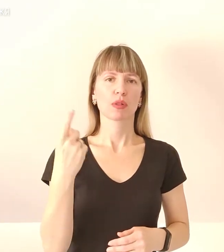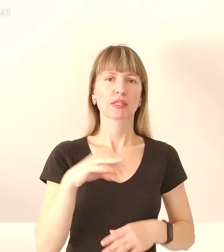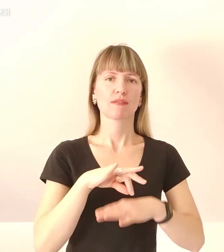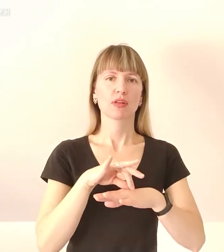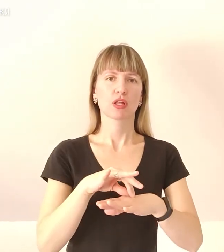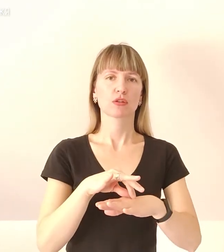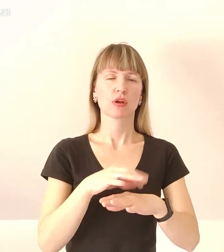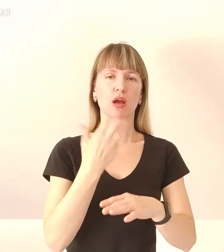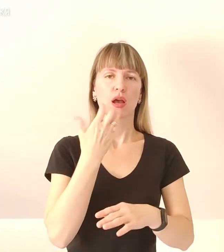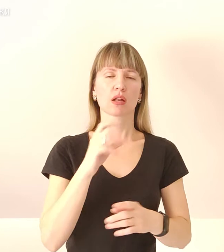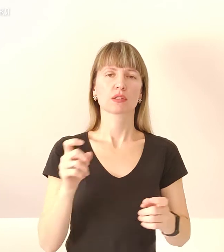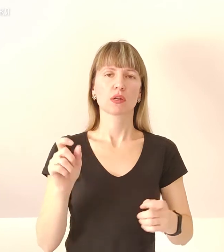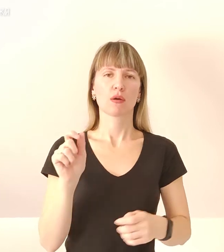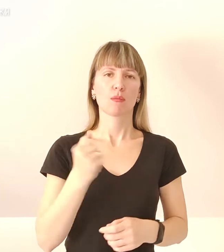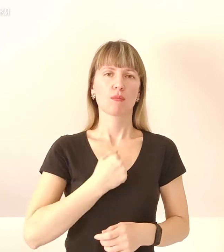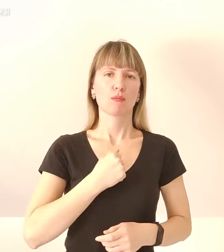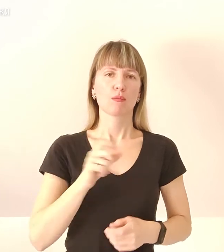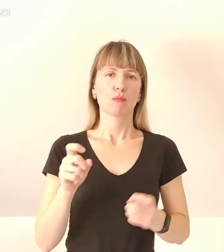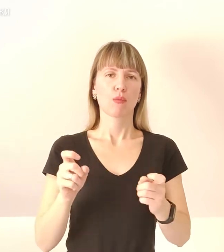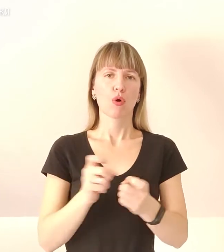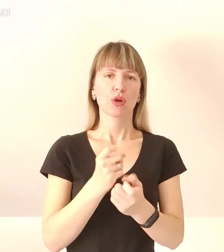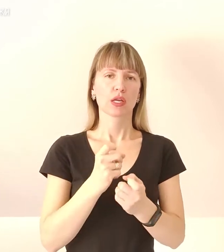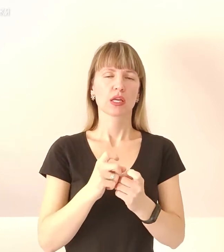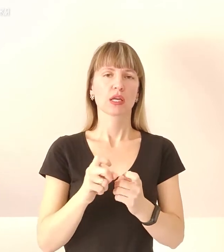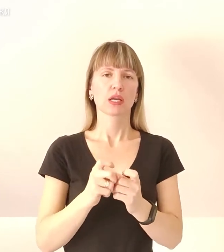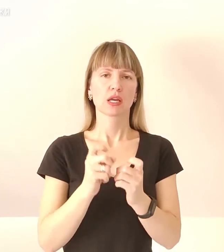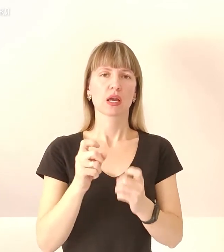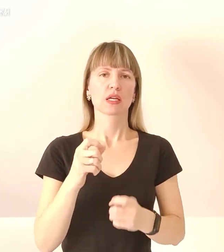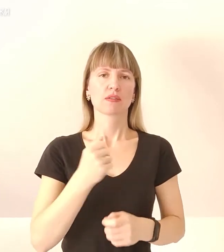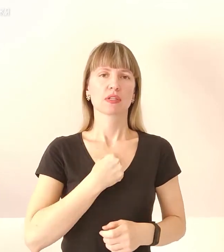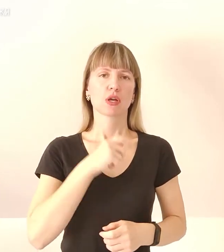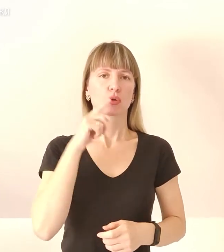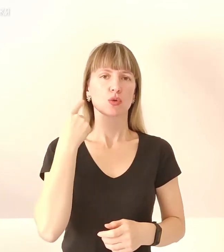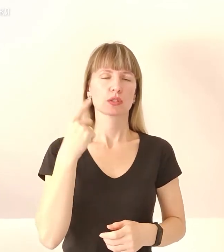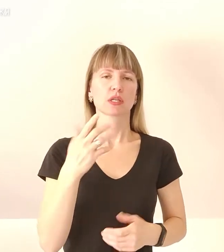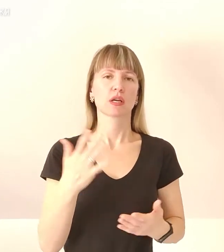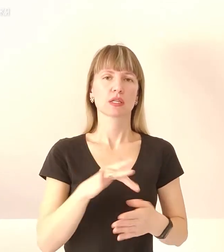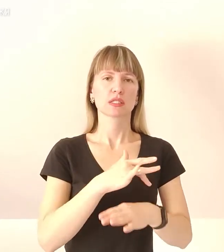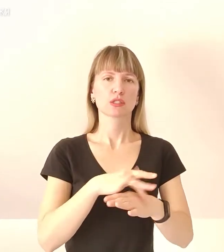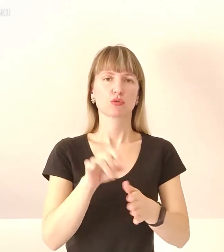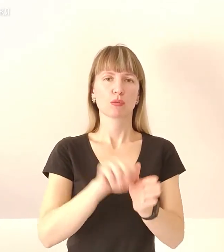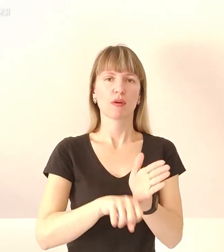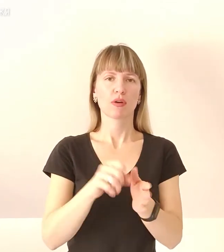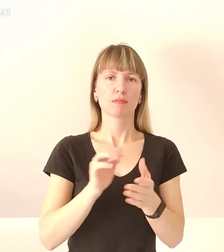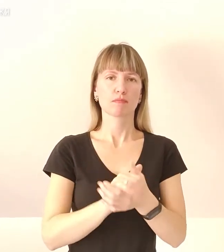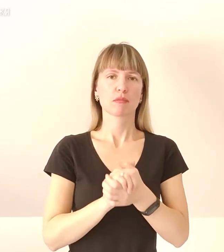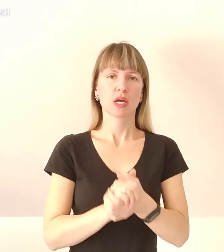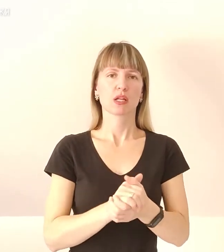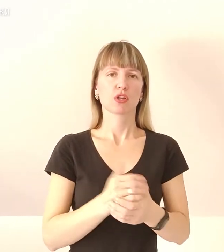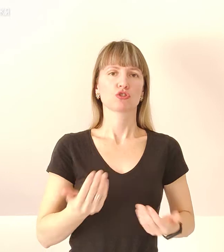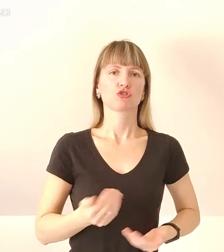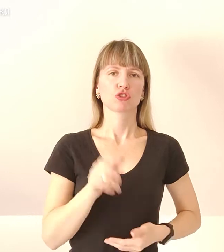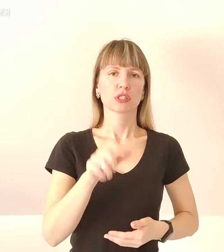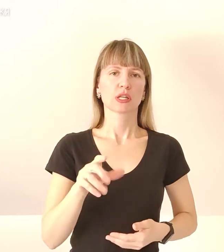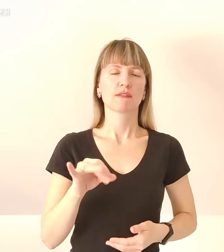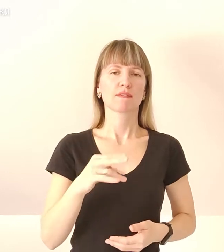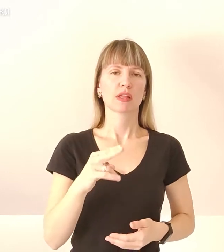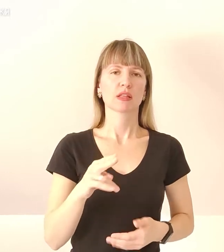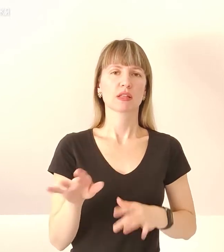запитлі бої з військами Російської Федерації, які знищують, руйнують та вбивають мирних людей. Від діагресора страждає